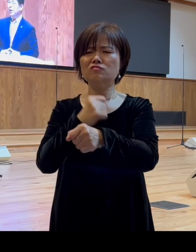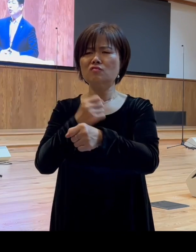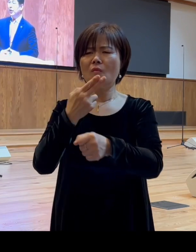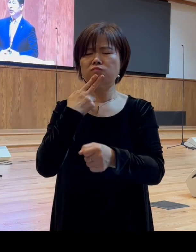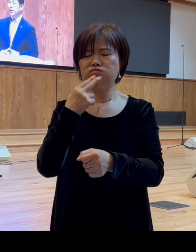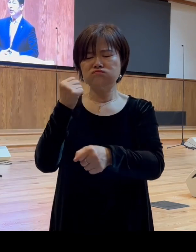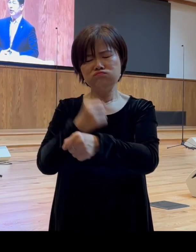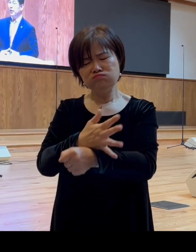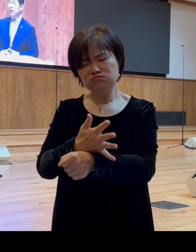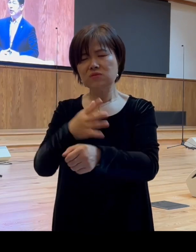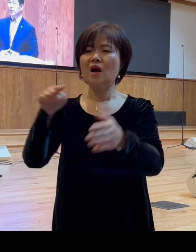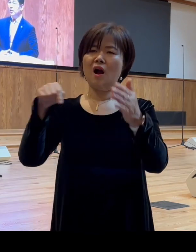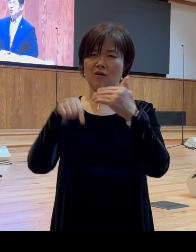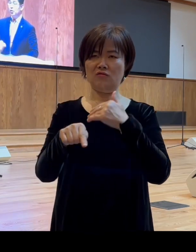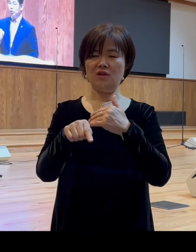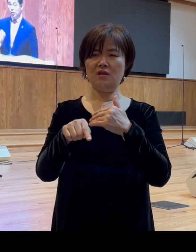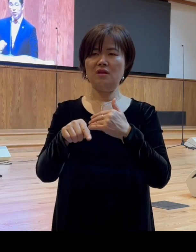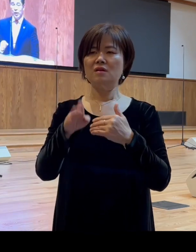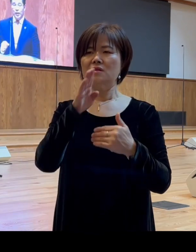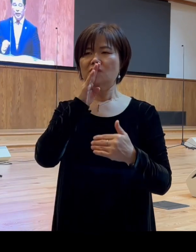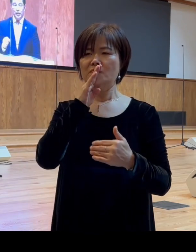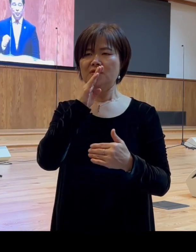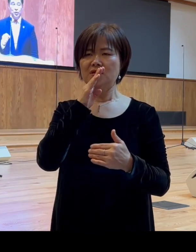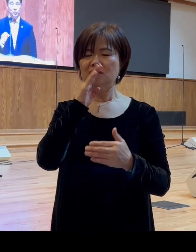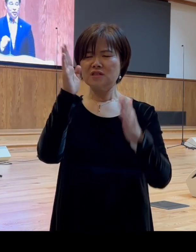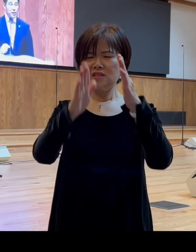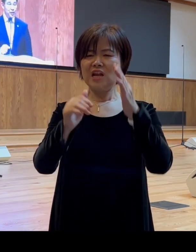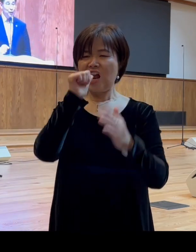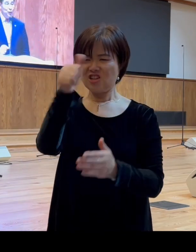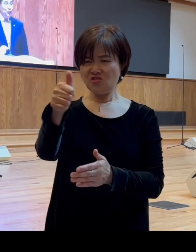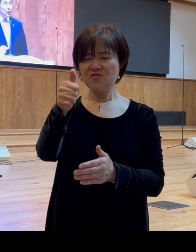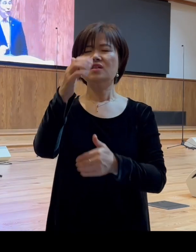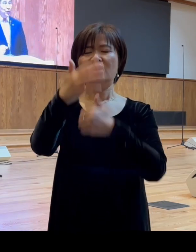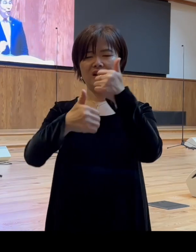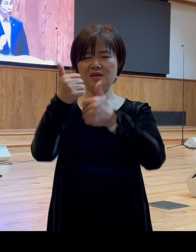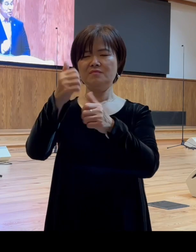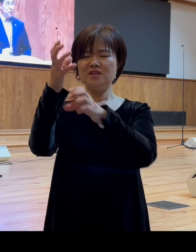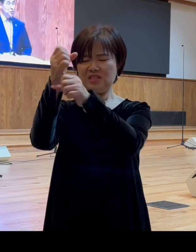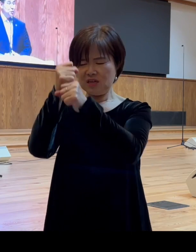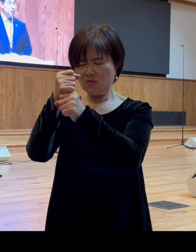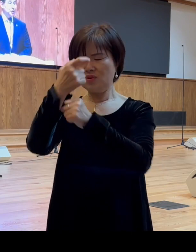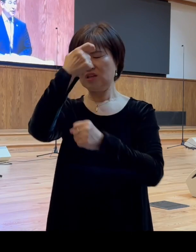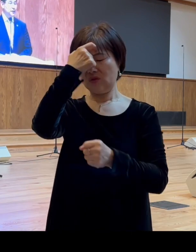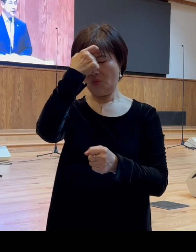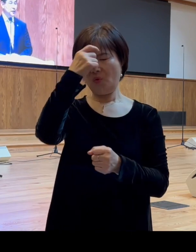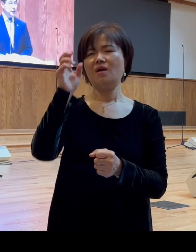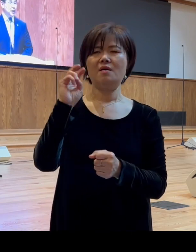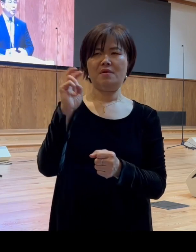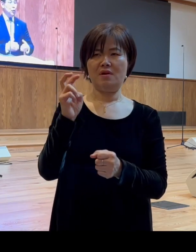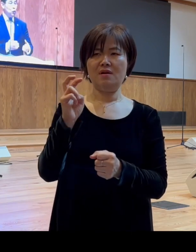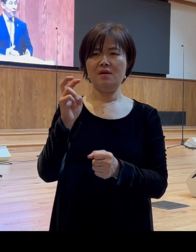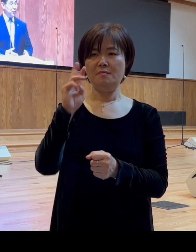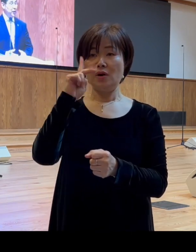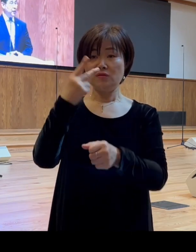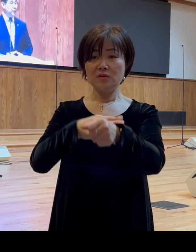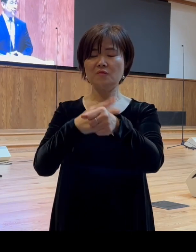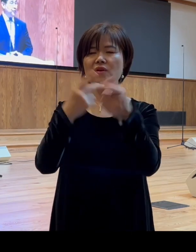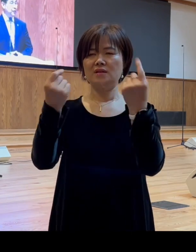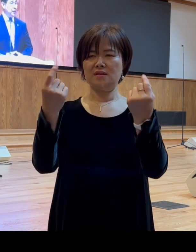그는 철저하게 하나님을 의지하고 기도했을 것입니다 아니 바울과 함께 이